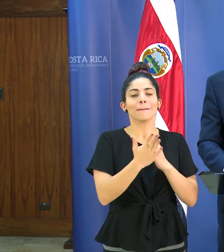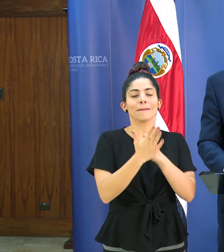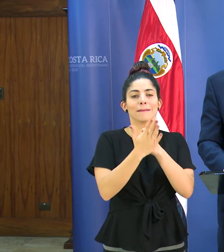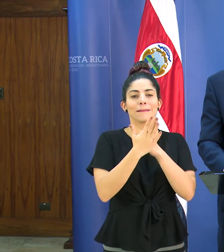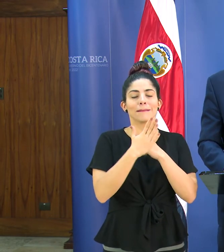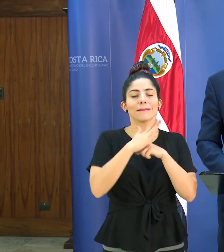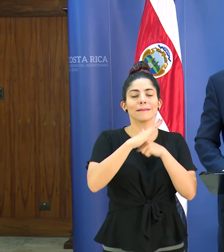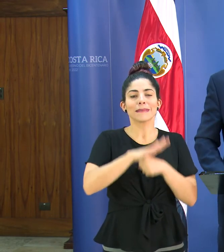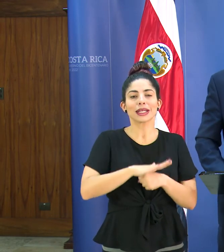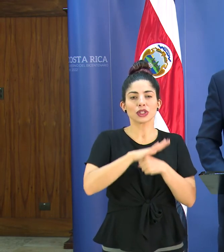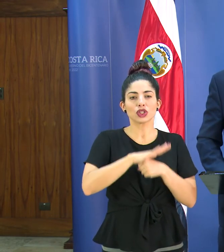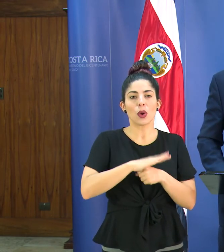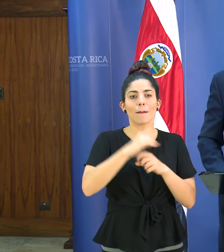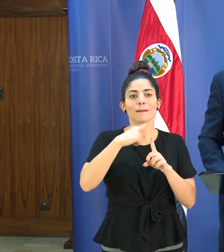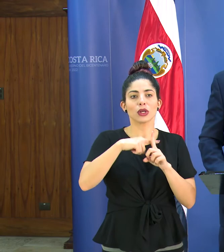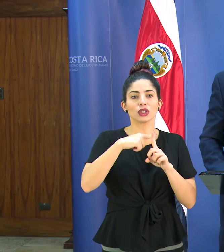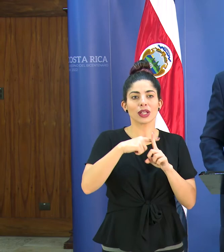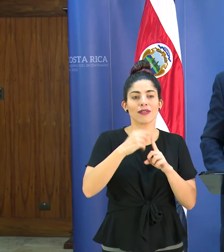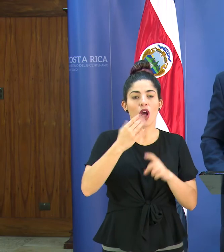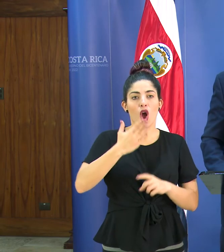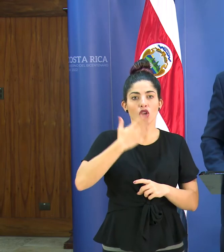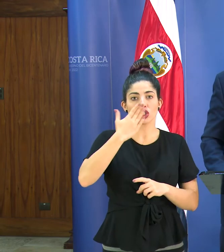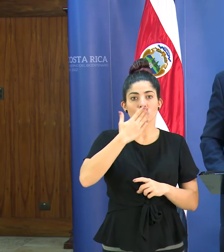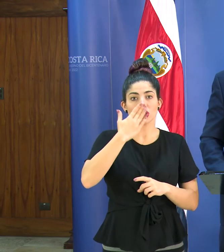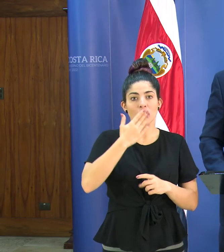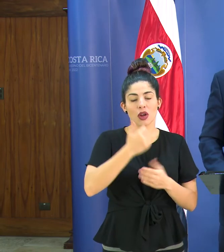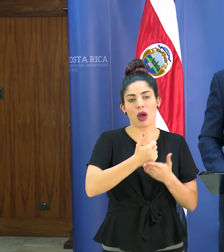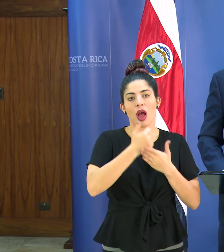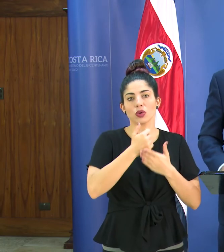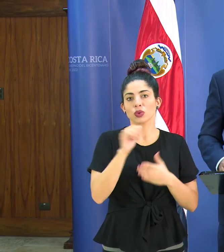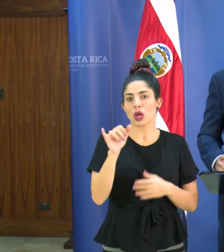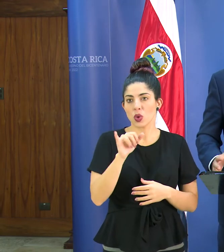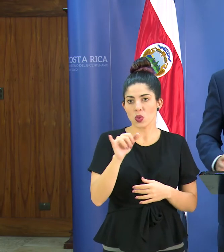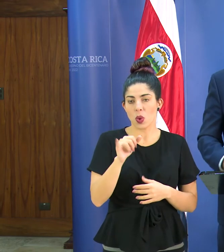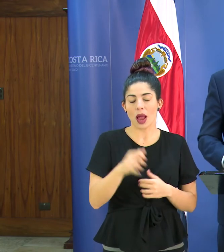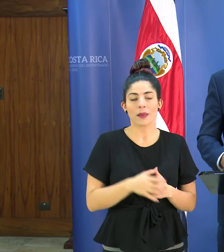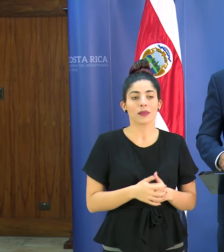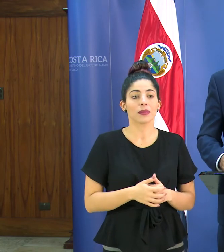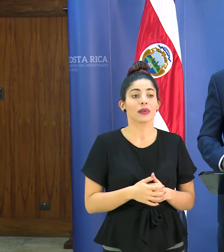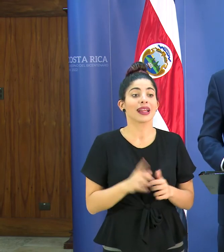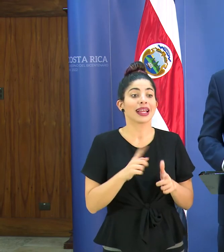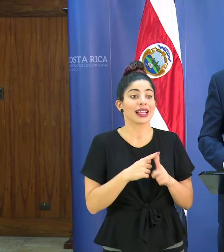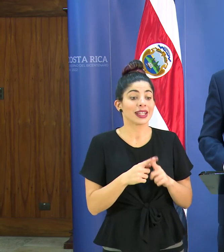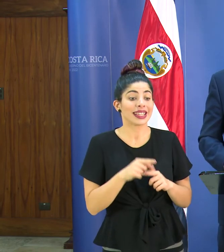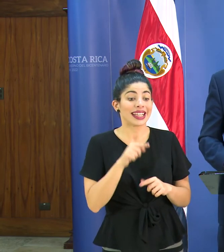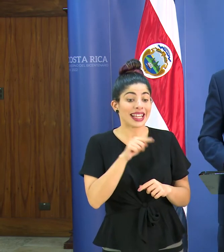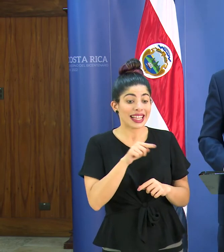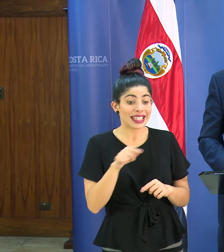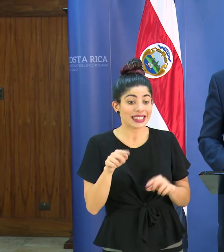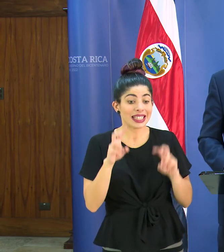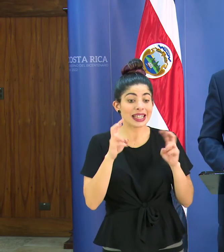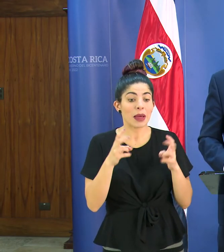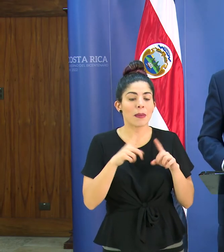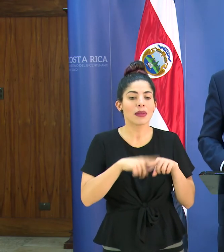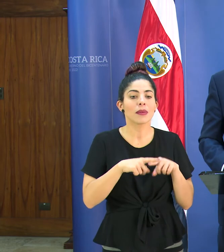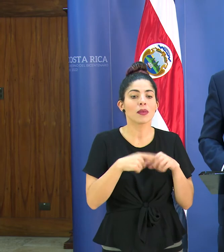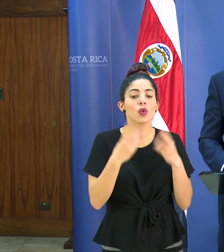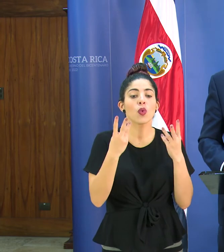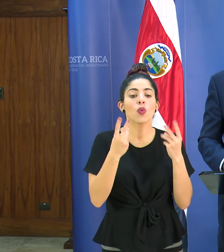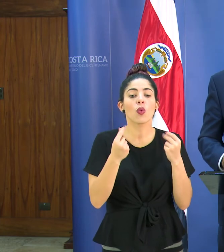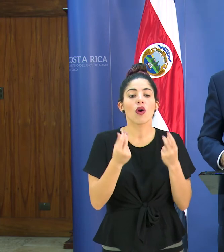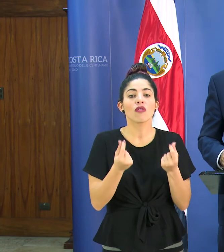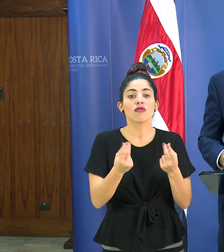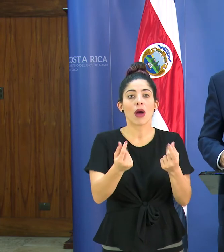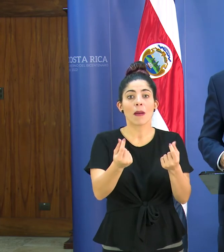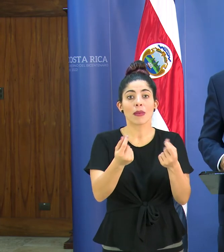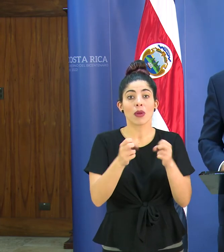oxígeno que pueden lograr los mismos objetivos así que de nuevo este es un tema de qué tan rápido se acumulan